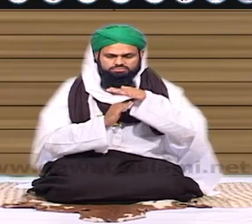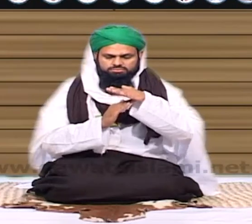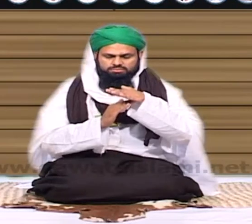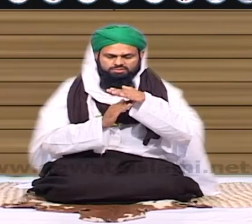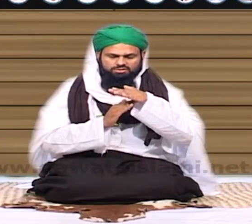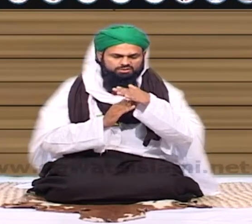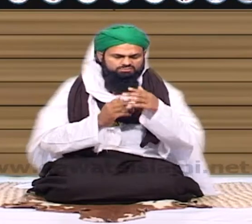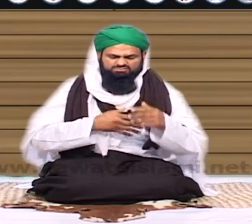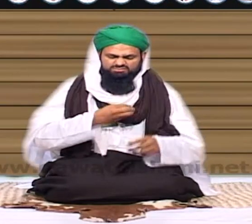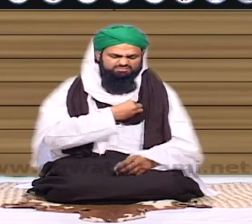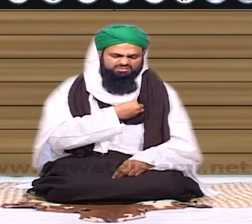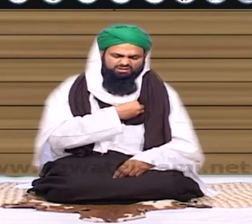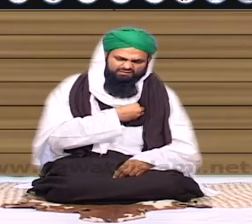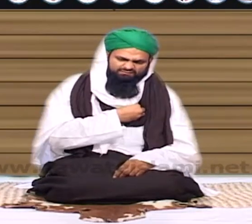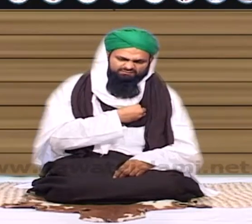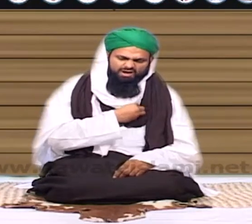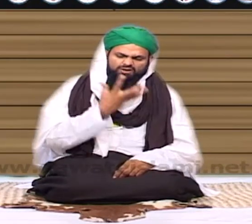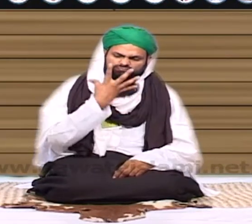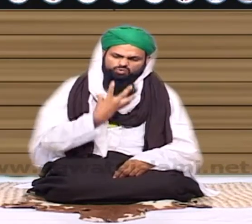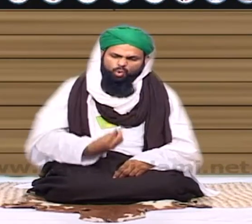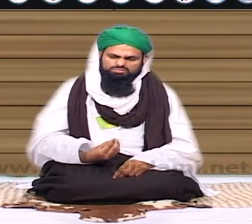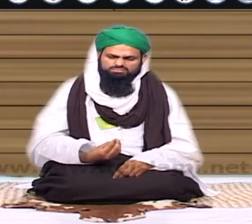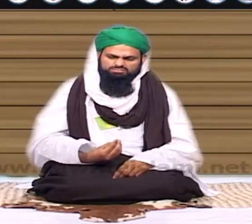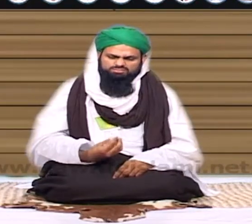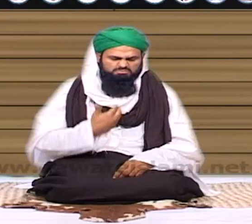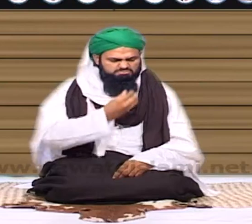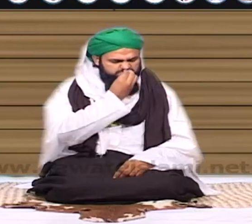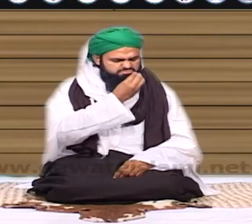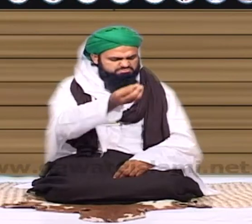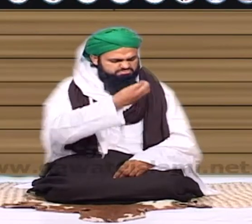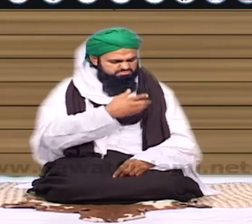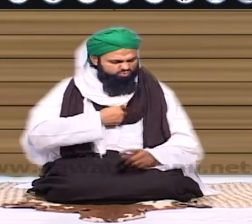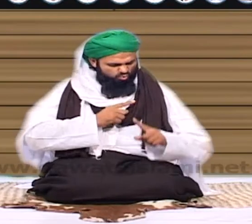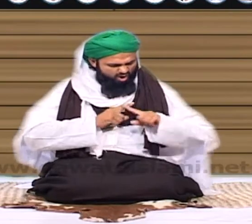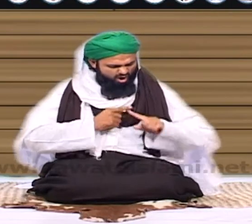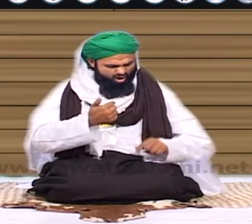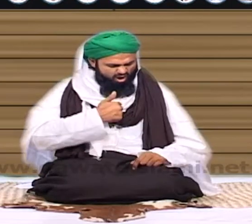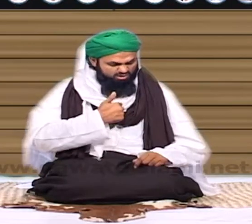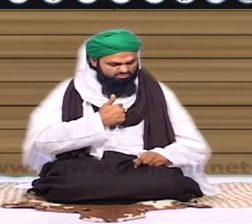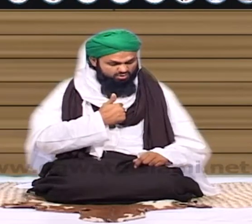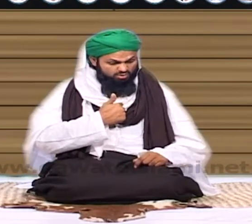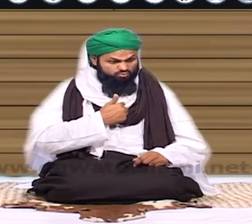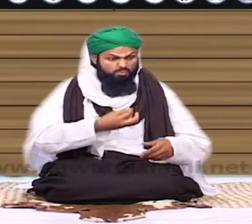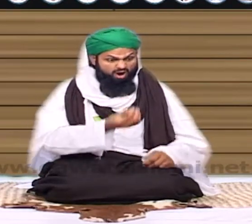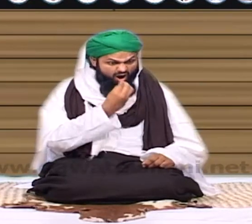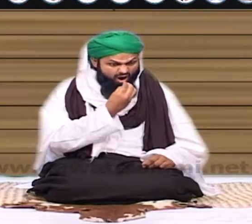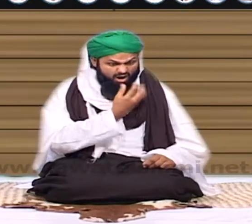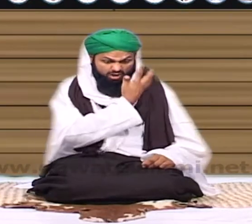تو حضرت ابراہیم بن عدم رحمت اللہ علیہ کو اس سے بہت ضدما ہو اور اپنے آپ کو کو سنے لگے کہ تیری شکم